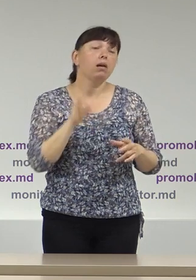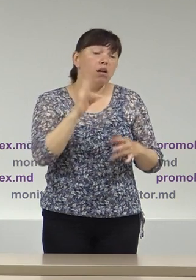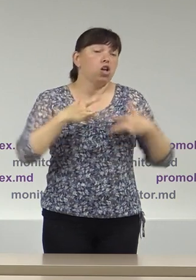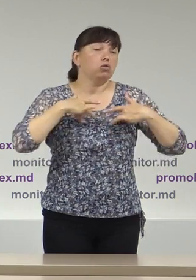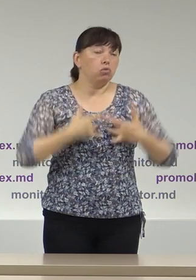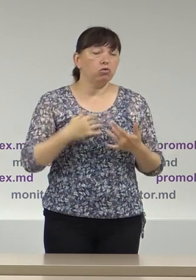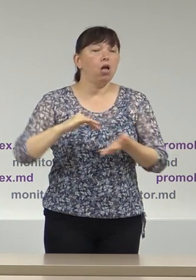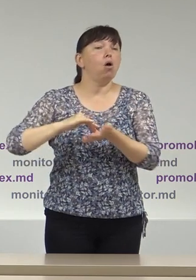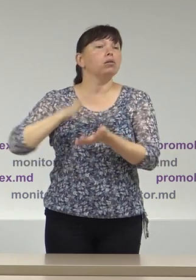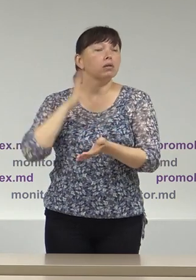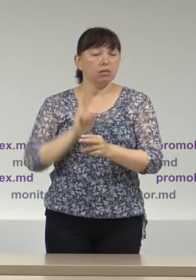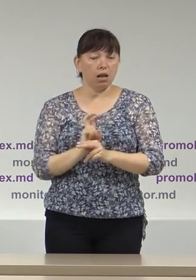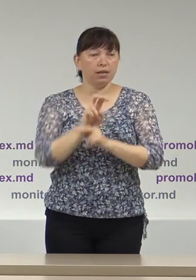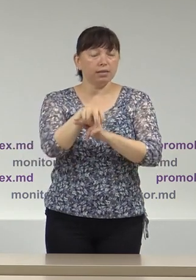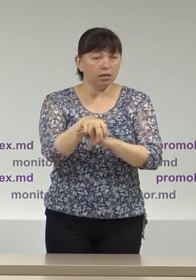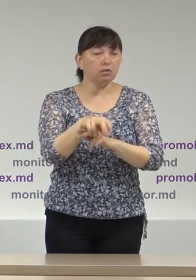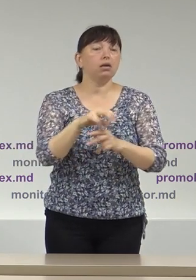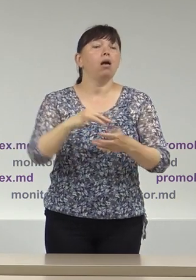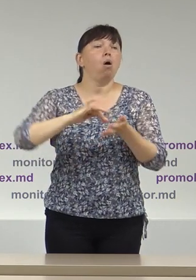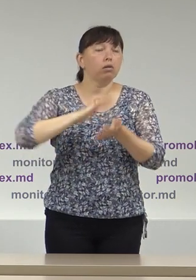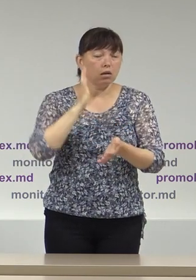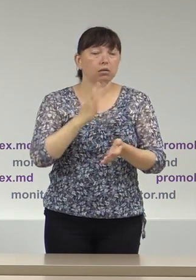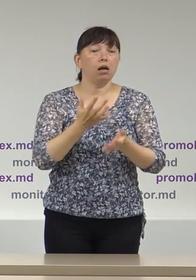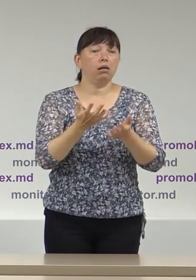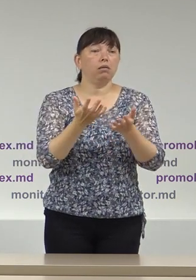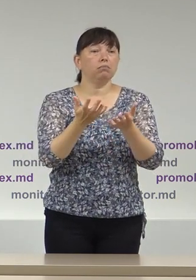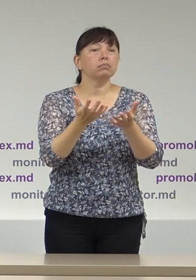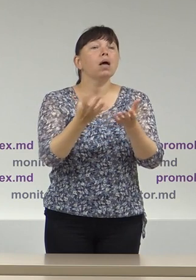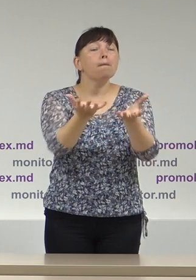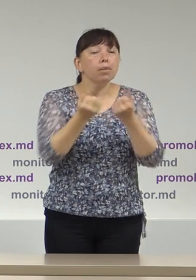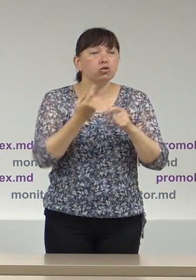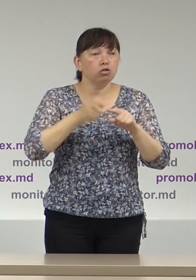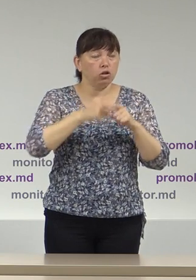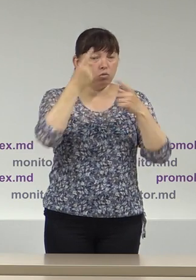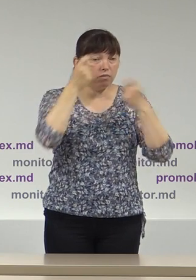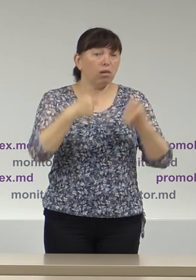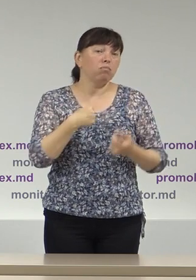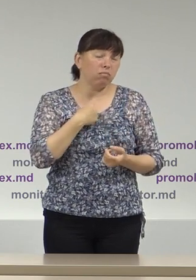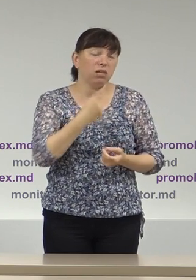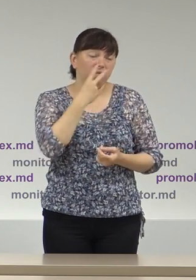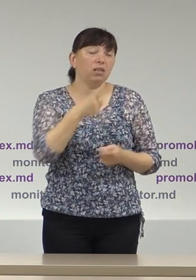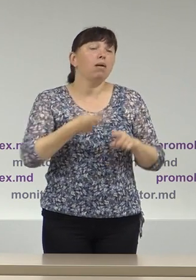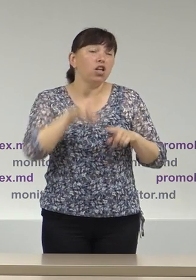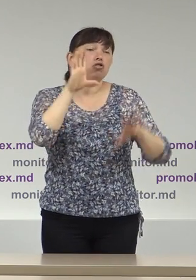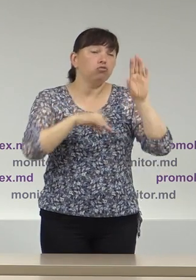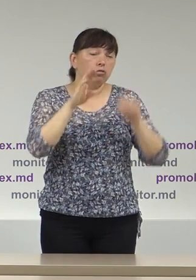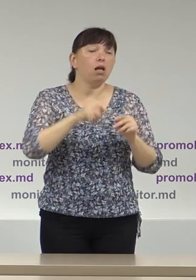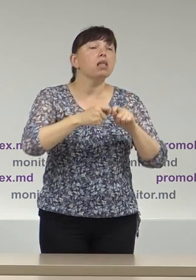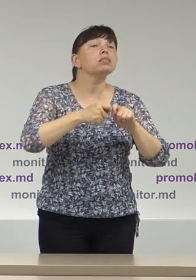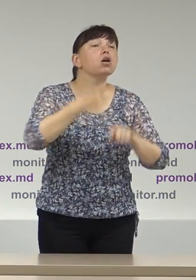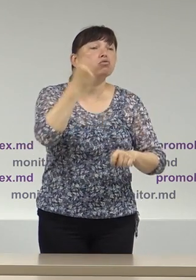ne-a fost refuzat accesul la aceste informații ori constatăm astfel o încălcare a drepturilor